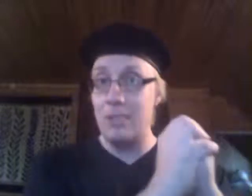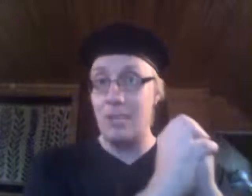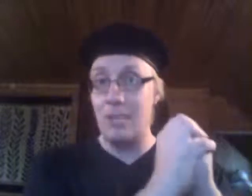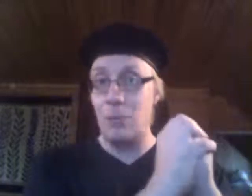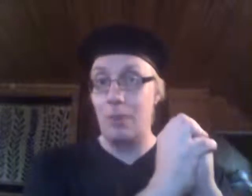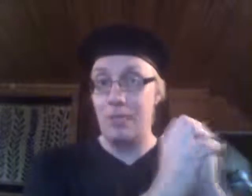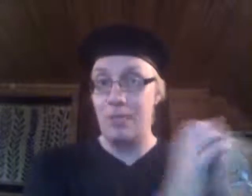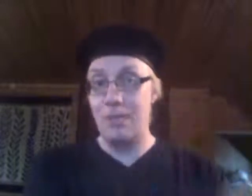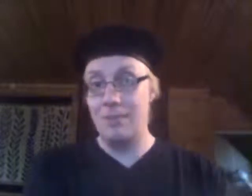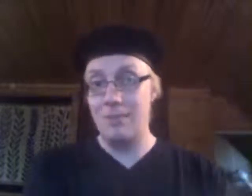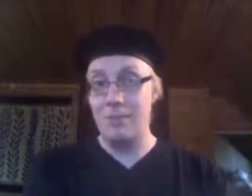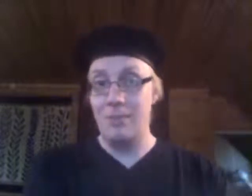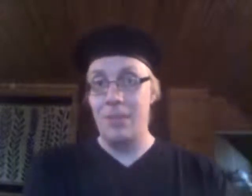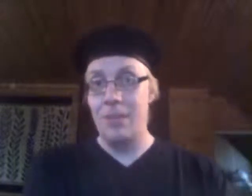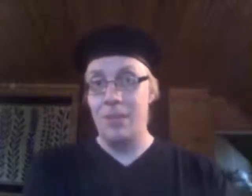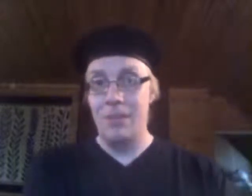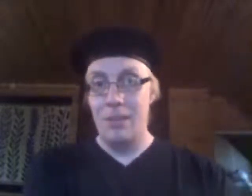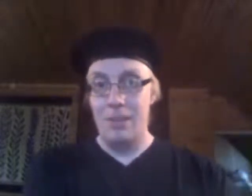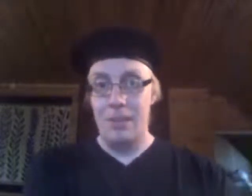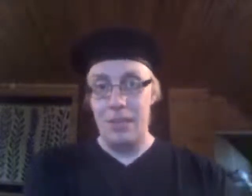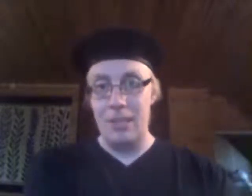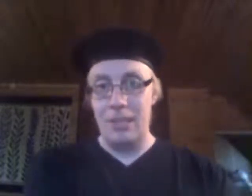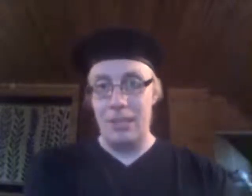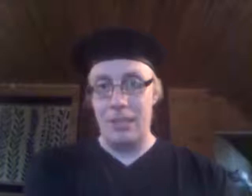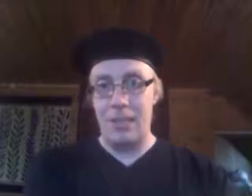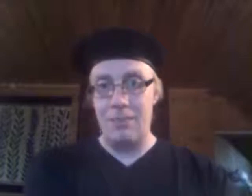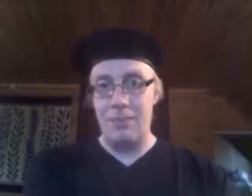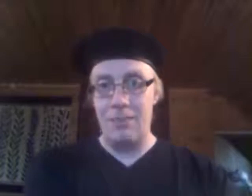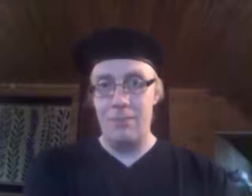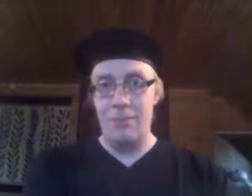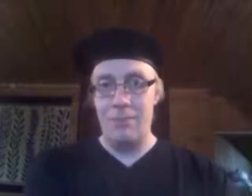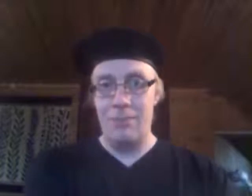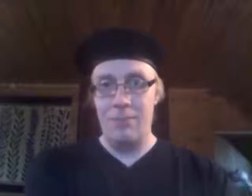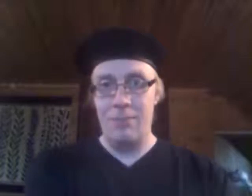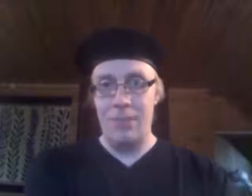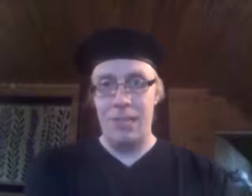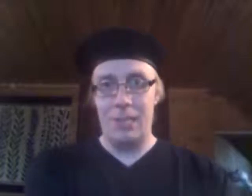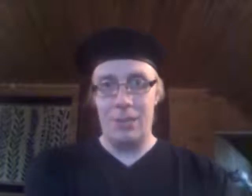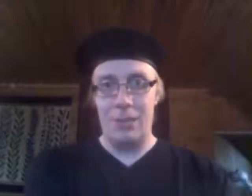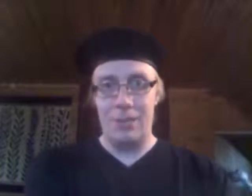siinä kuplassa. Tässä kaikki. Jatkojaan.